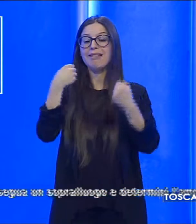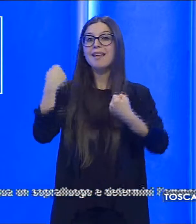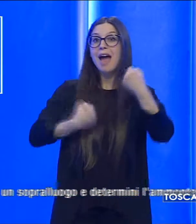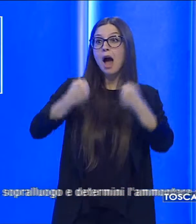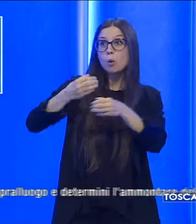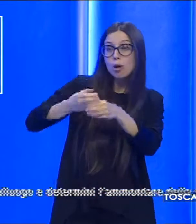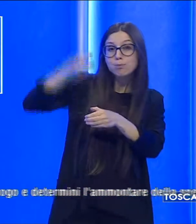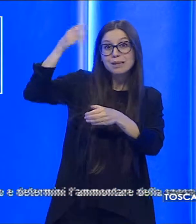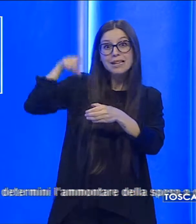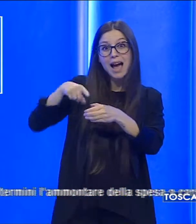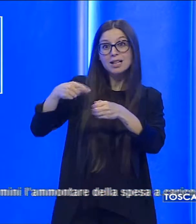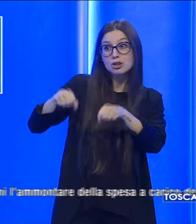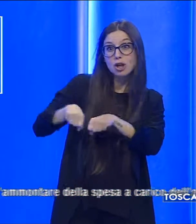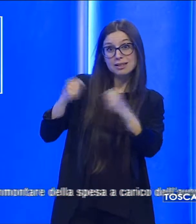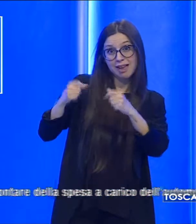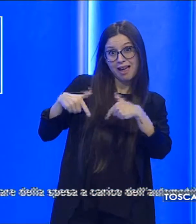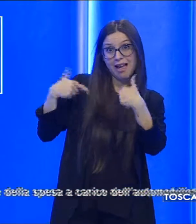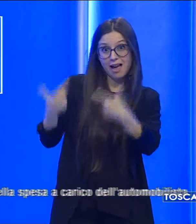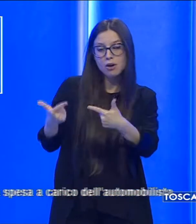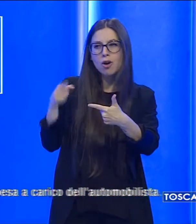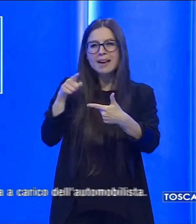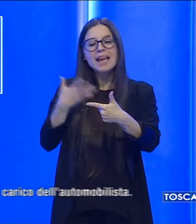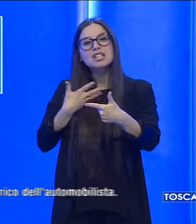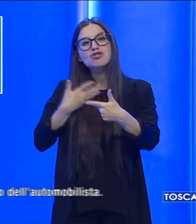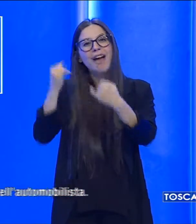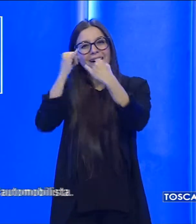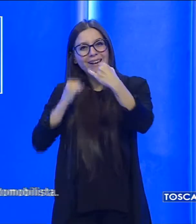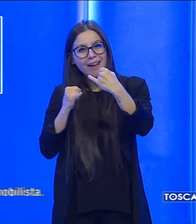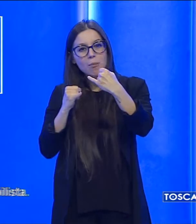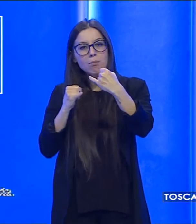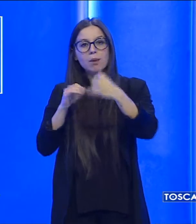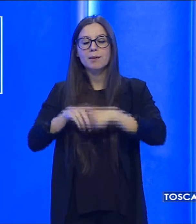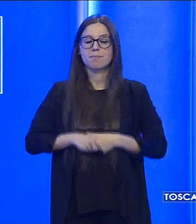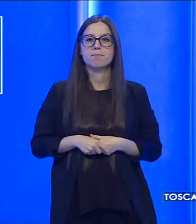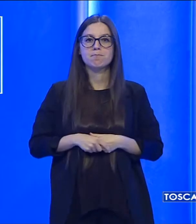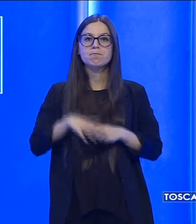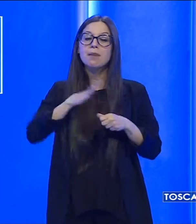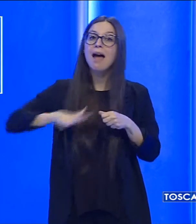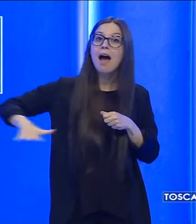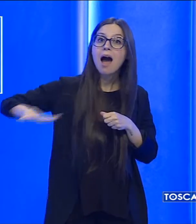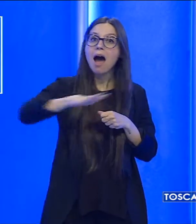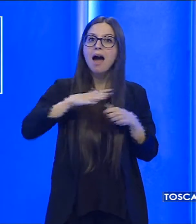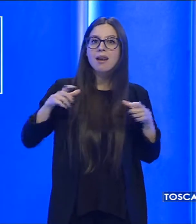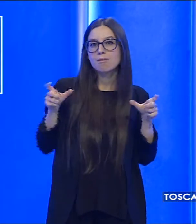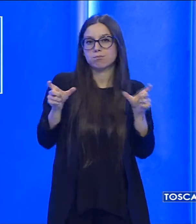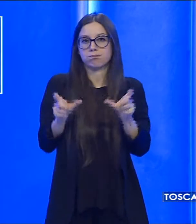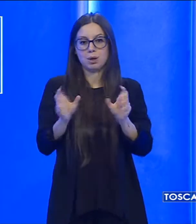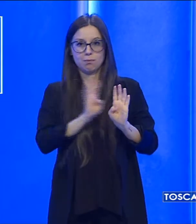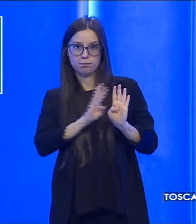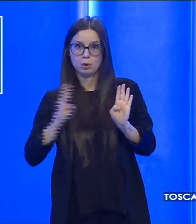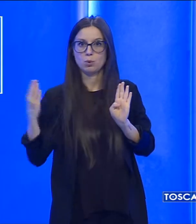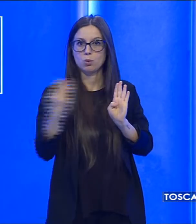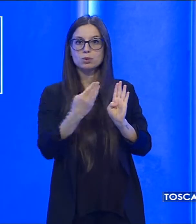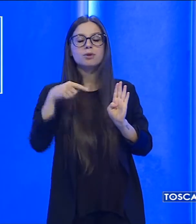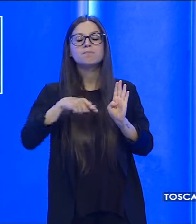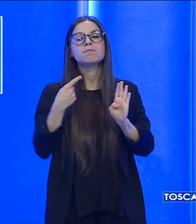pilastro del loggiato, che risulta segnato da crepe. L'area è stata transennata in attesa che il perito